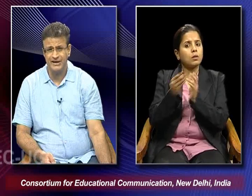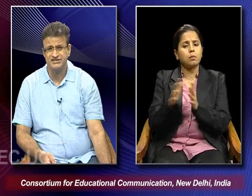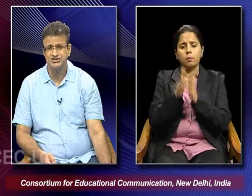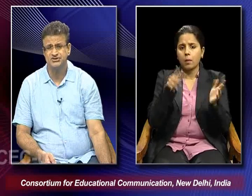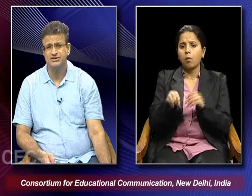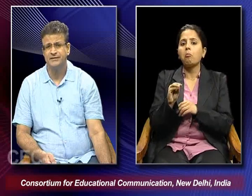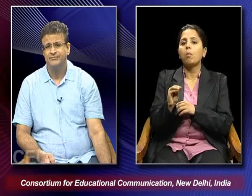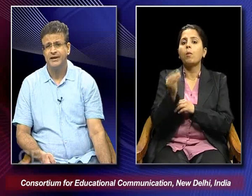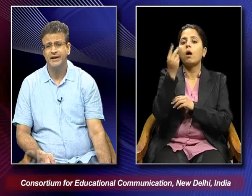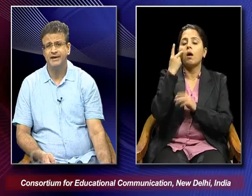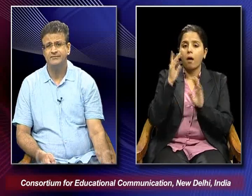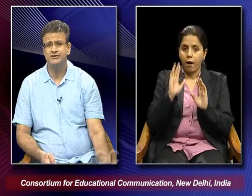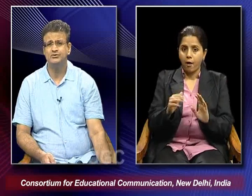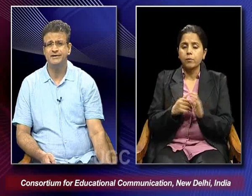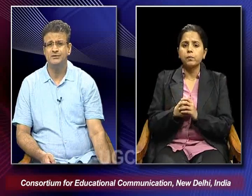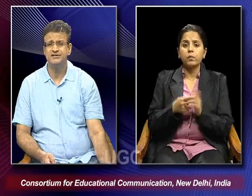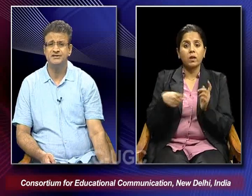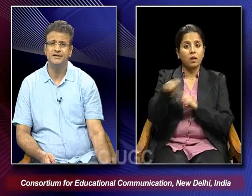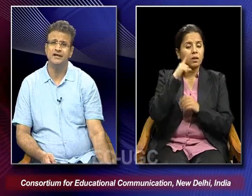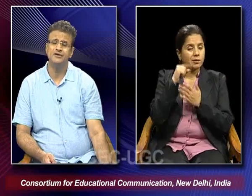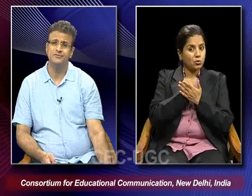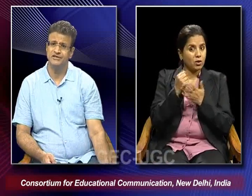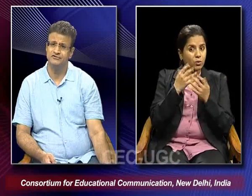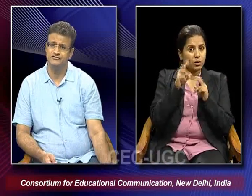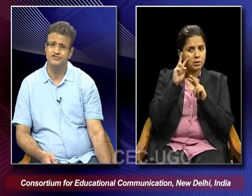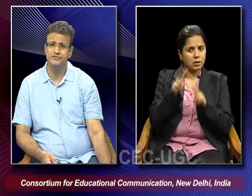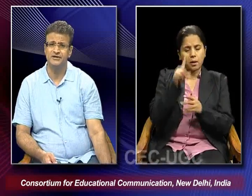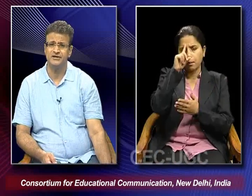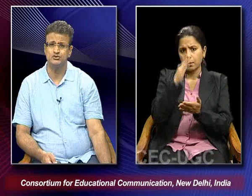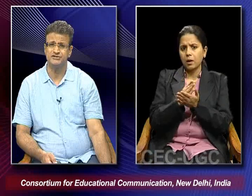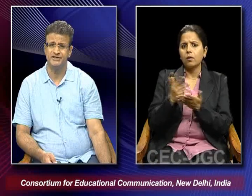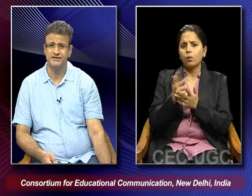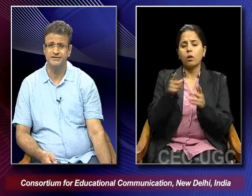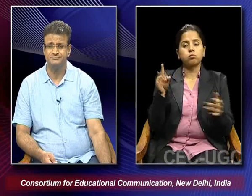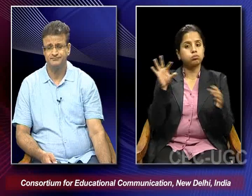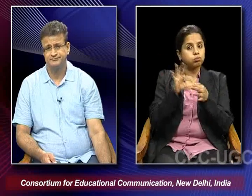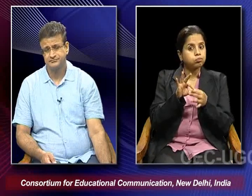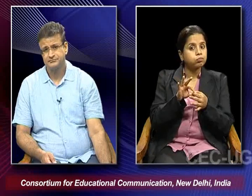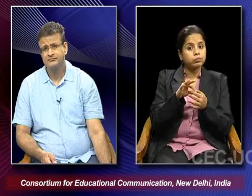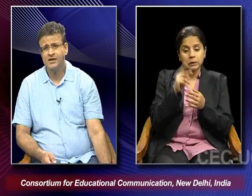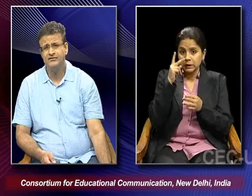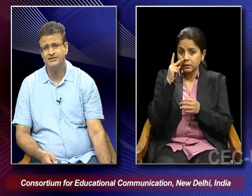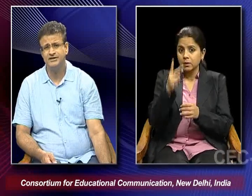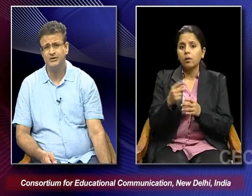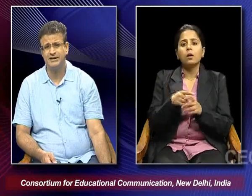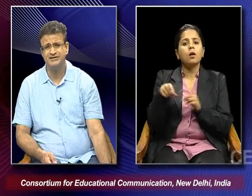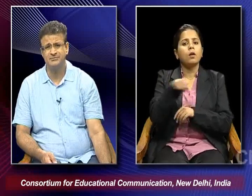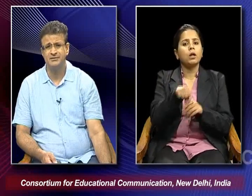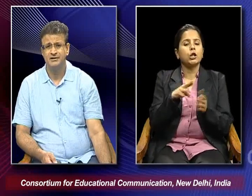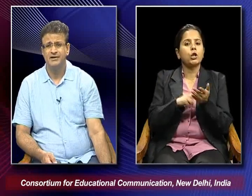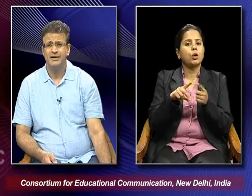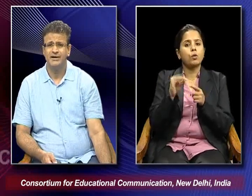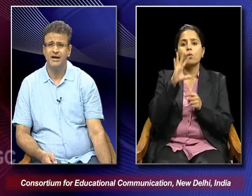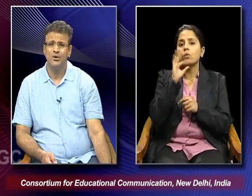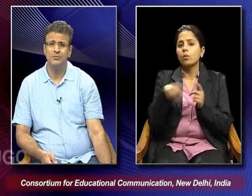improvisations. And when you tend to understand the kind of beliefs which were being associated with Neuralism